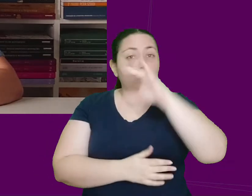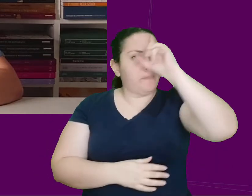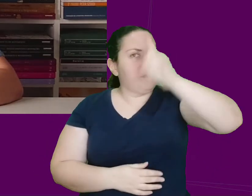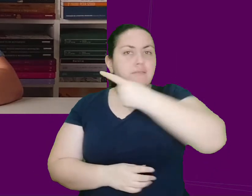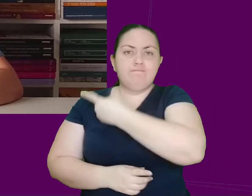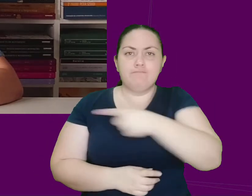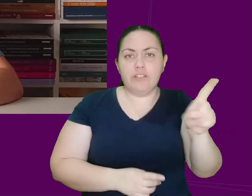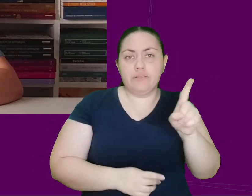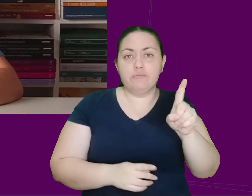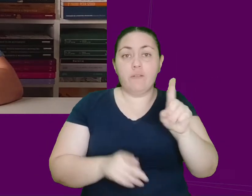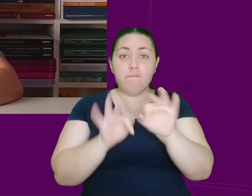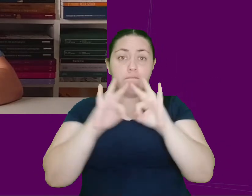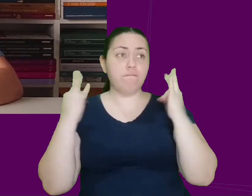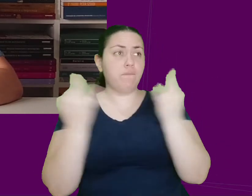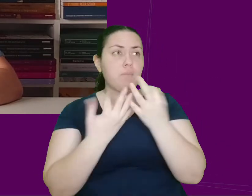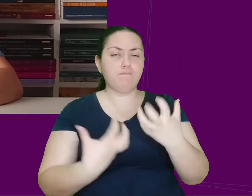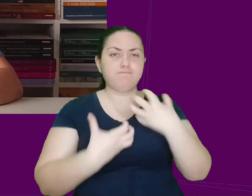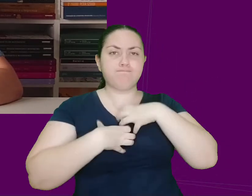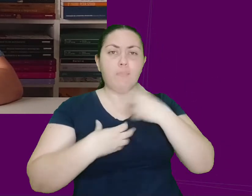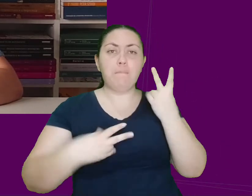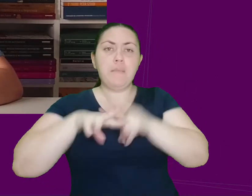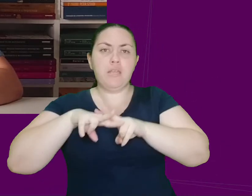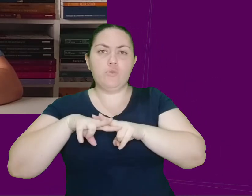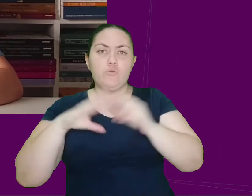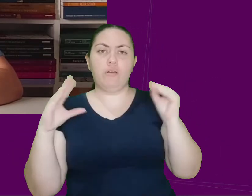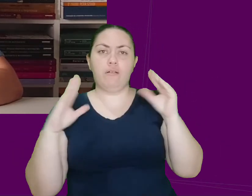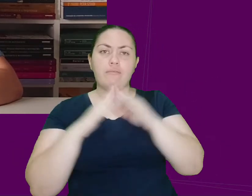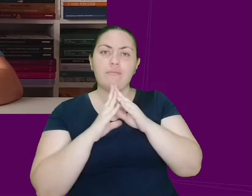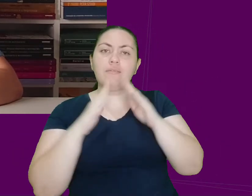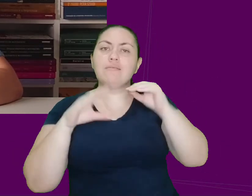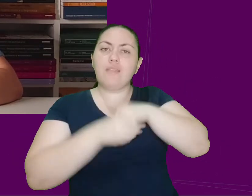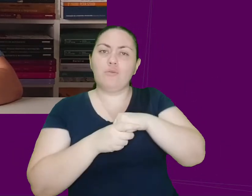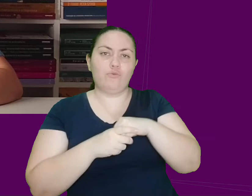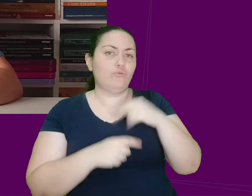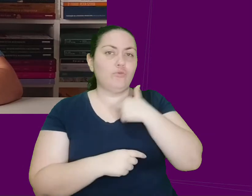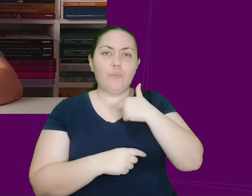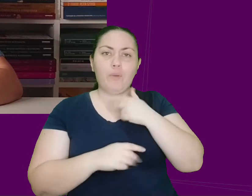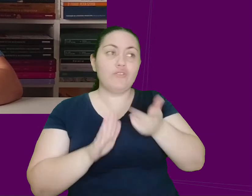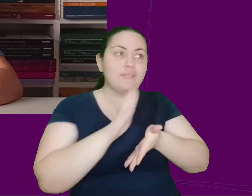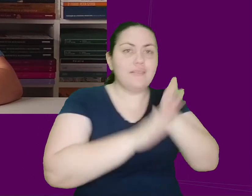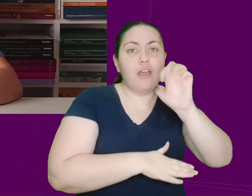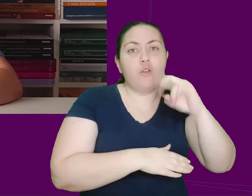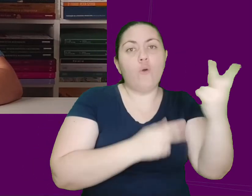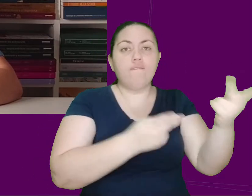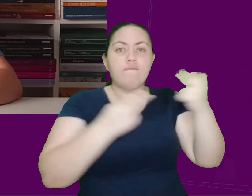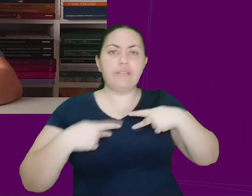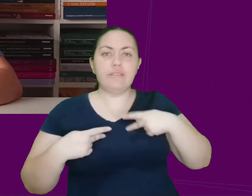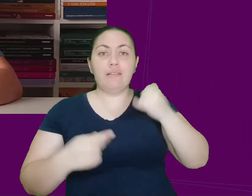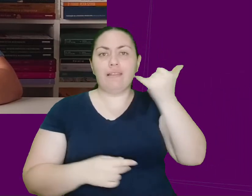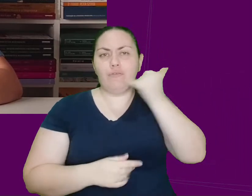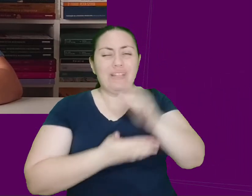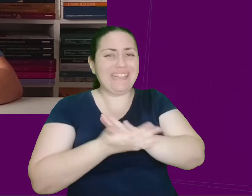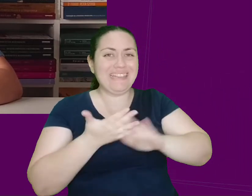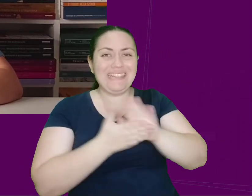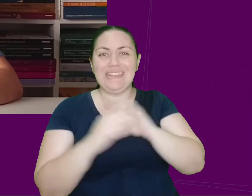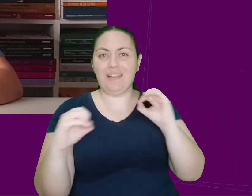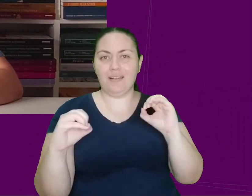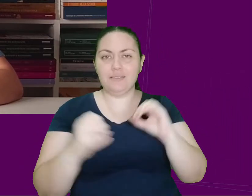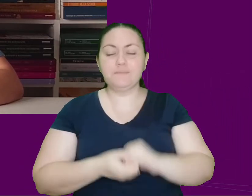isso, o restante da família ficou prisioneira, sem poder sair de casa e sem poder receber visitas ou telefonemas. No